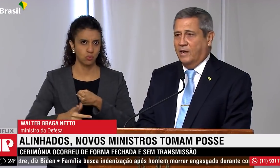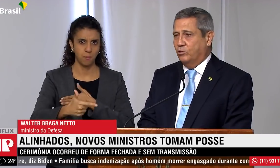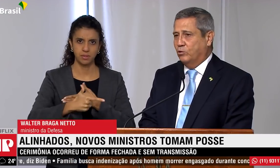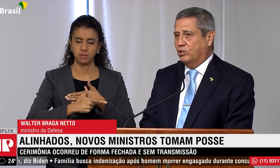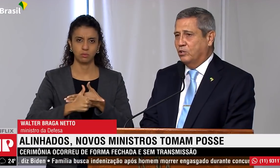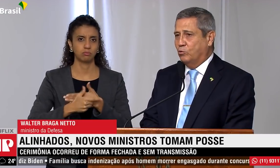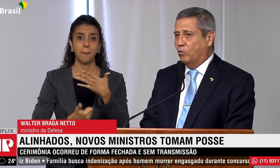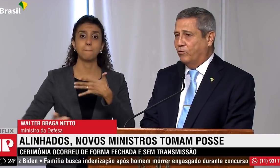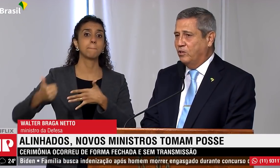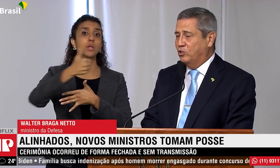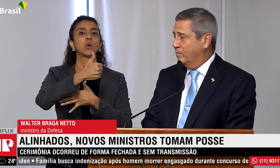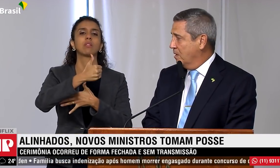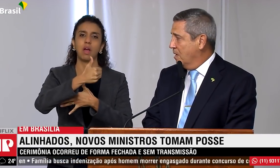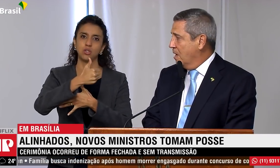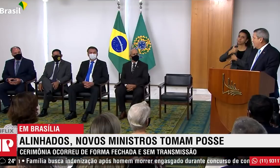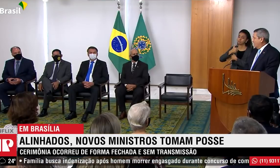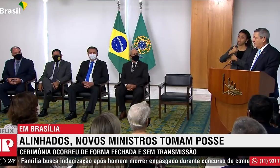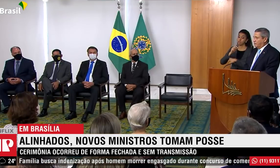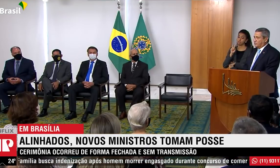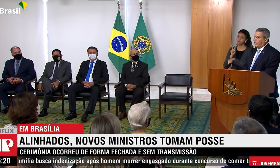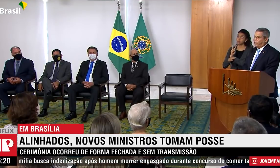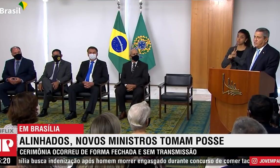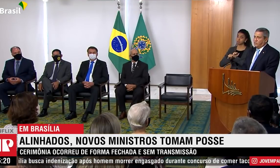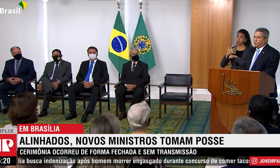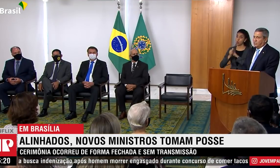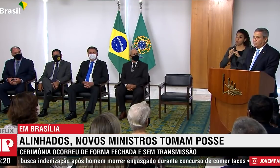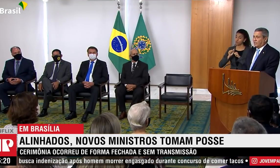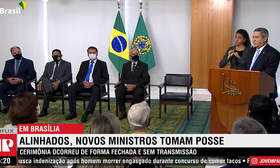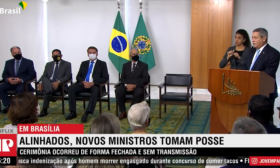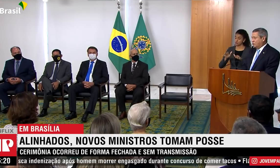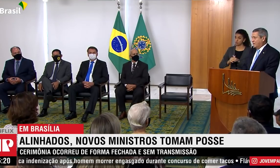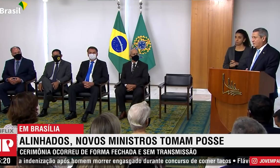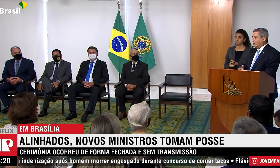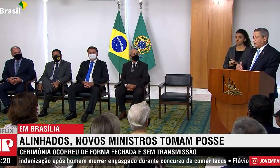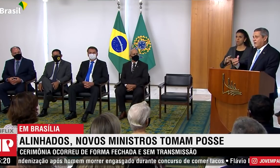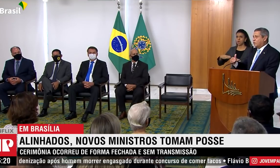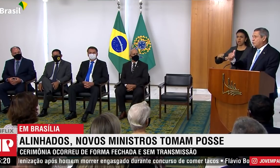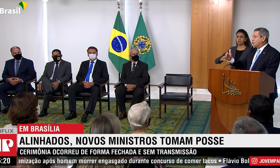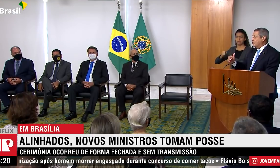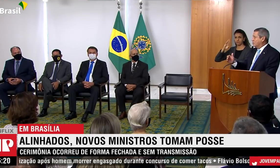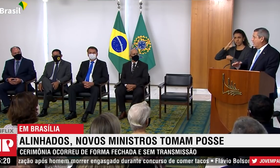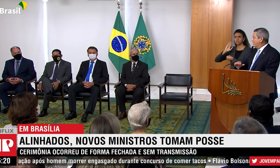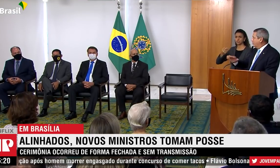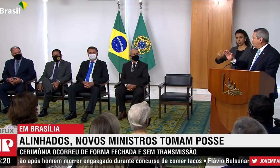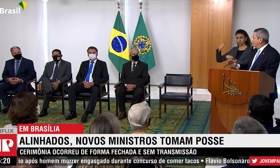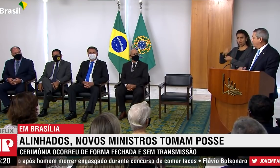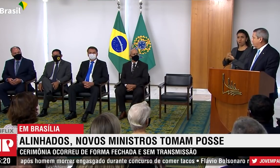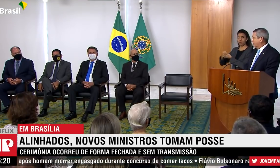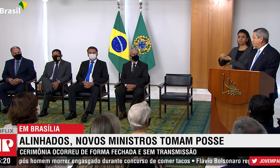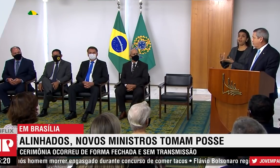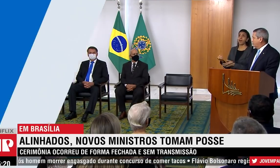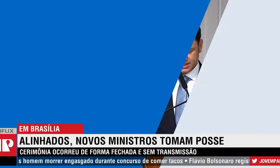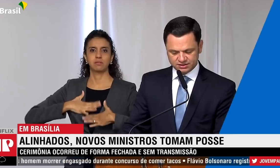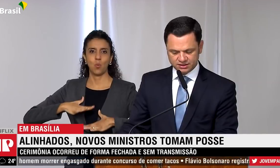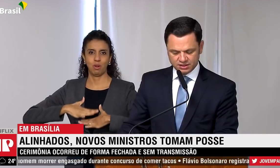sua prioridade hoje do Covid, a defesa já vinha auxiliando, já tem auxiliado. É um trabalho que continua, não tem nada de novo